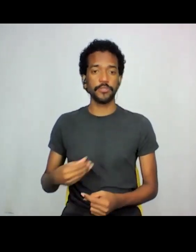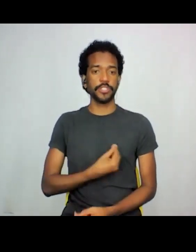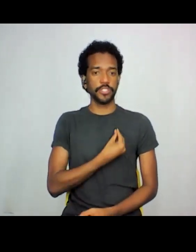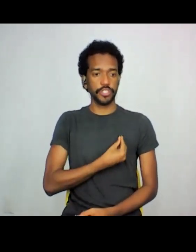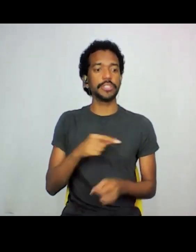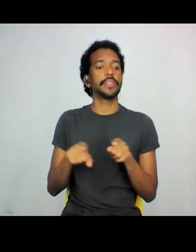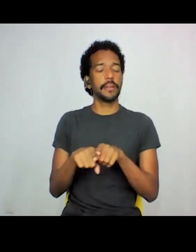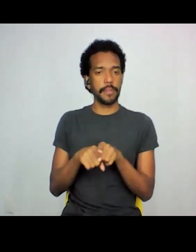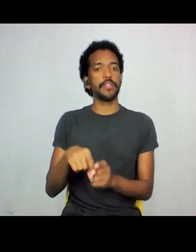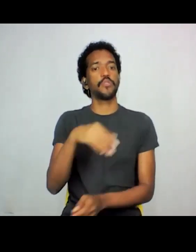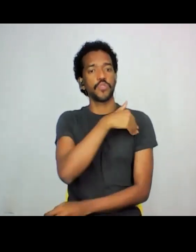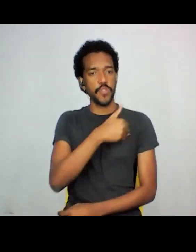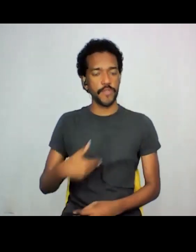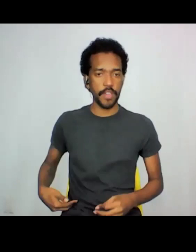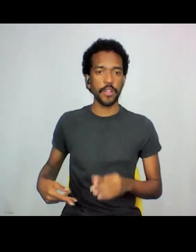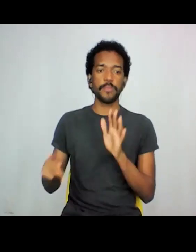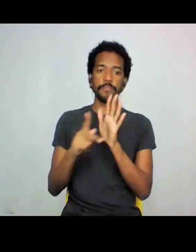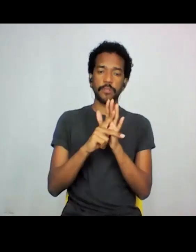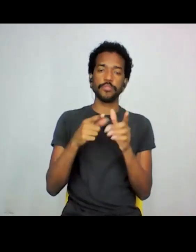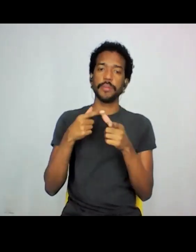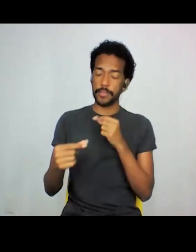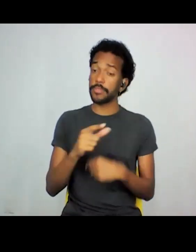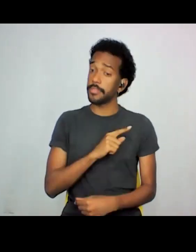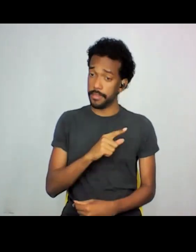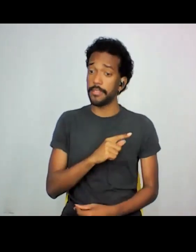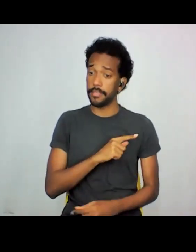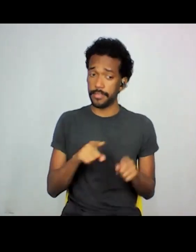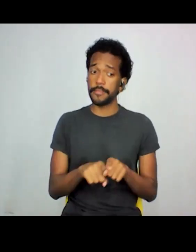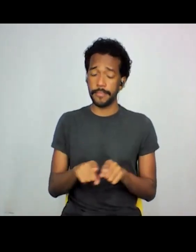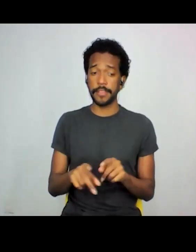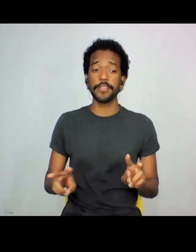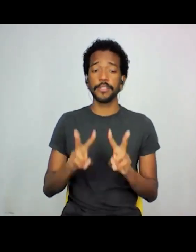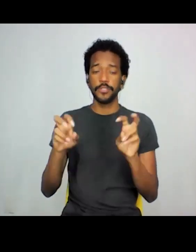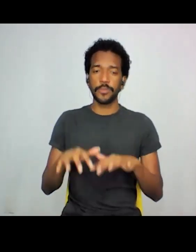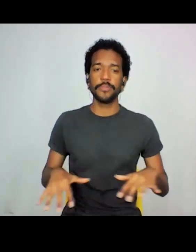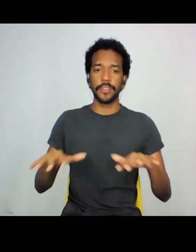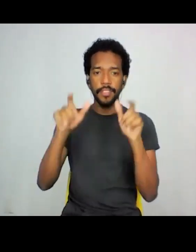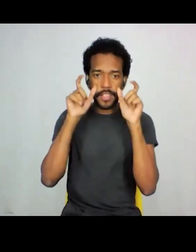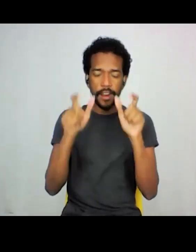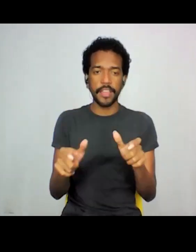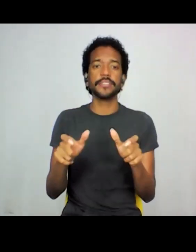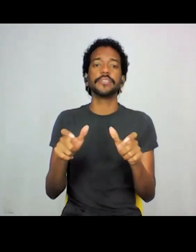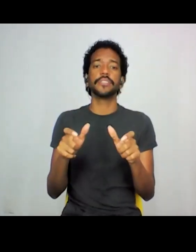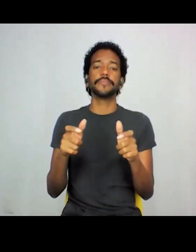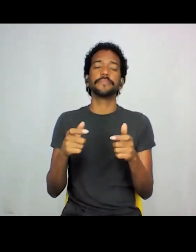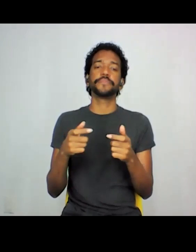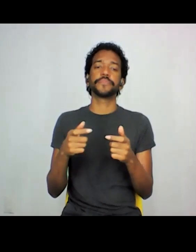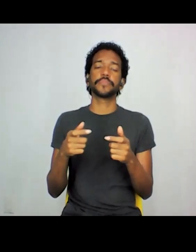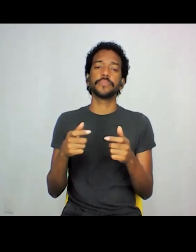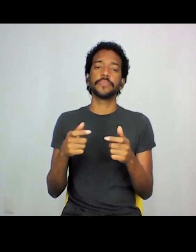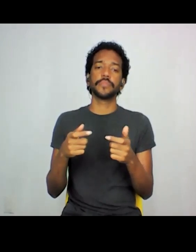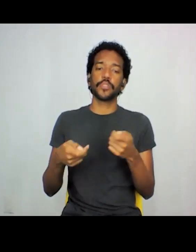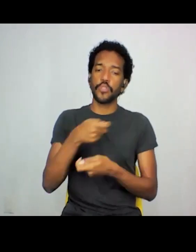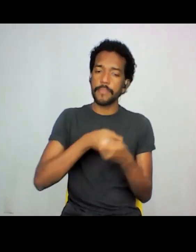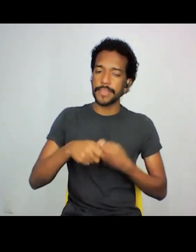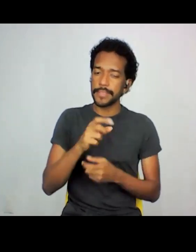Estado japonês, esse governo, questões, interesses comerciais, diplomáticos, de inserção